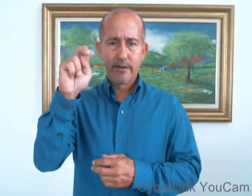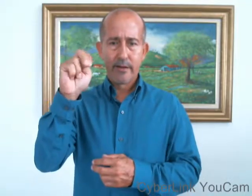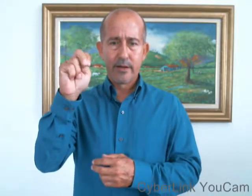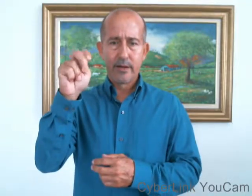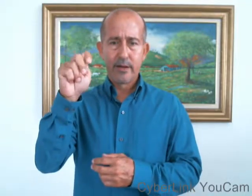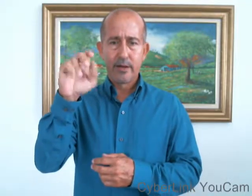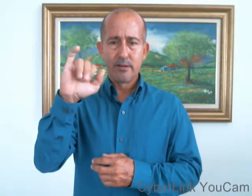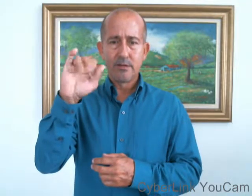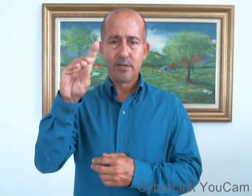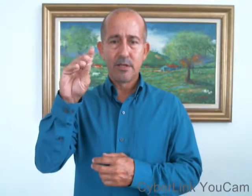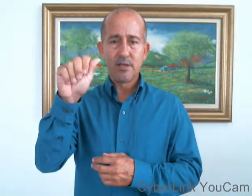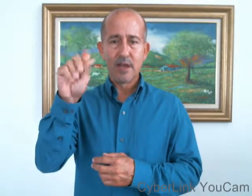cantidad,